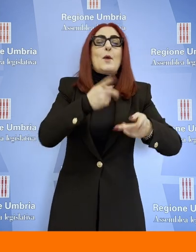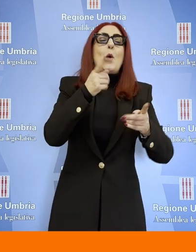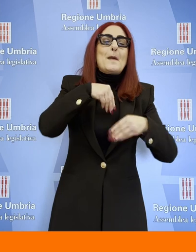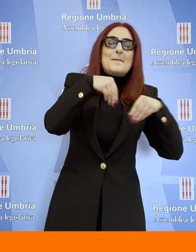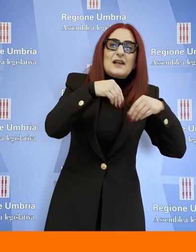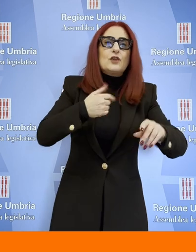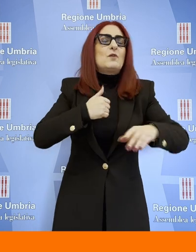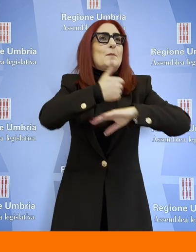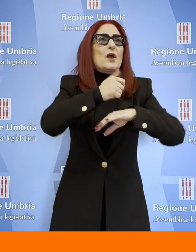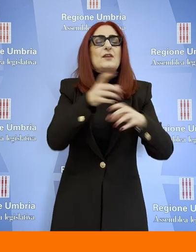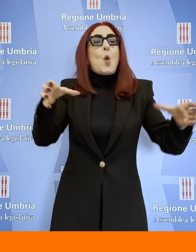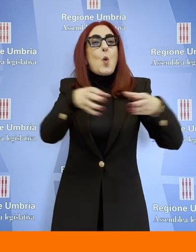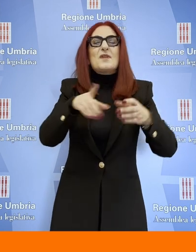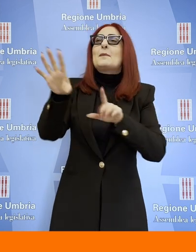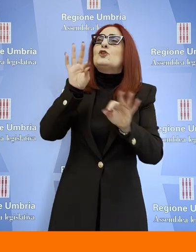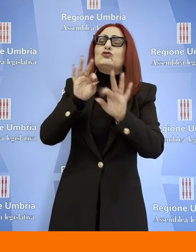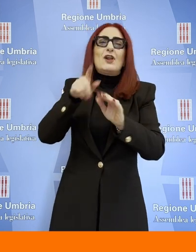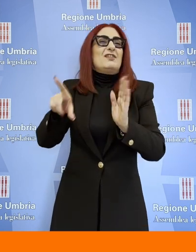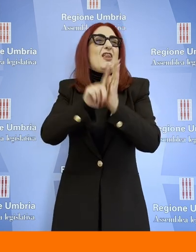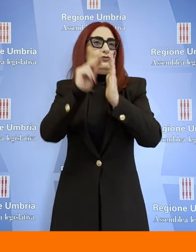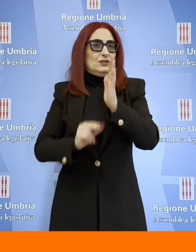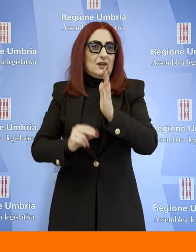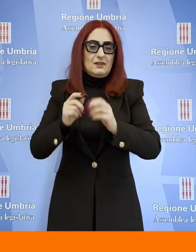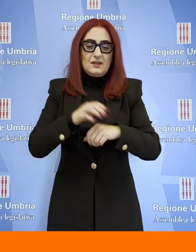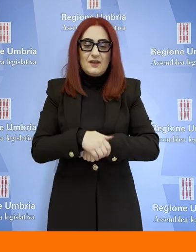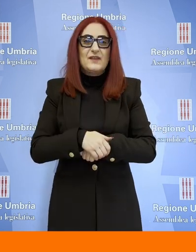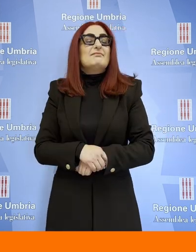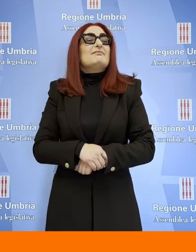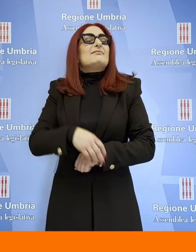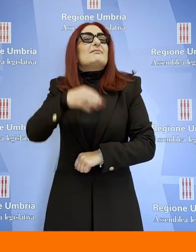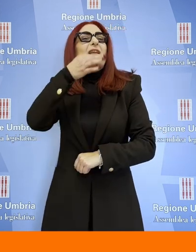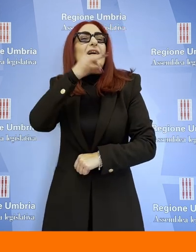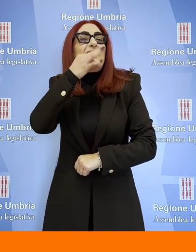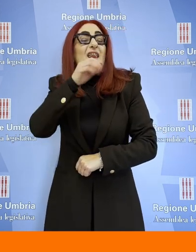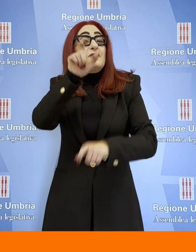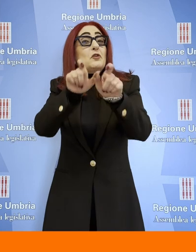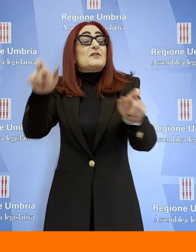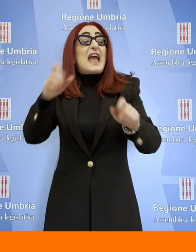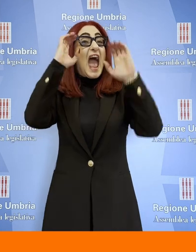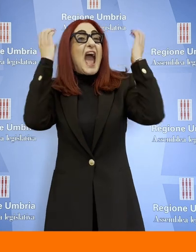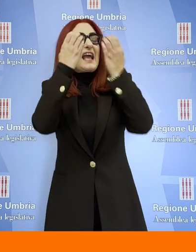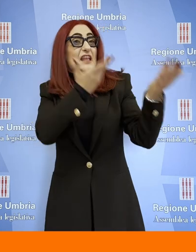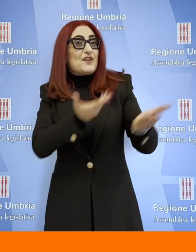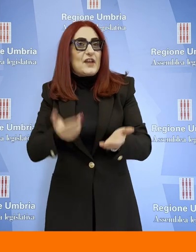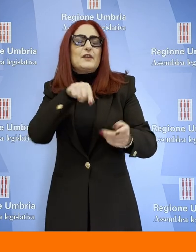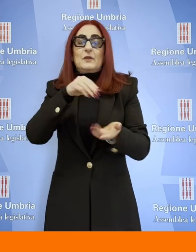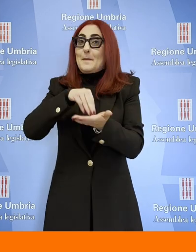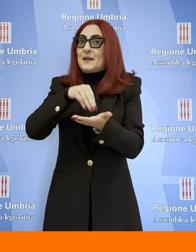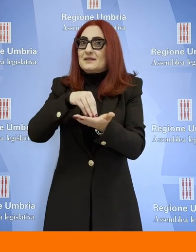Nelle relazioni degli accademici invitati e presenti alla cerimonia ognuno ha toccato i temi di propria pertinenza riguardo le riforme